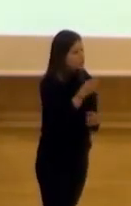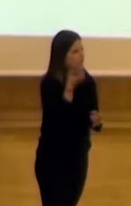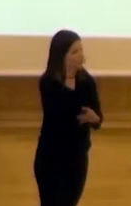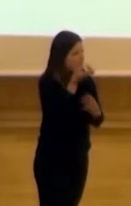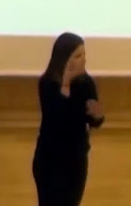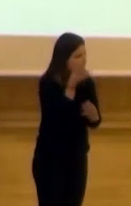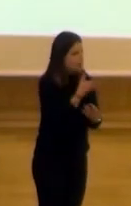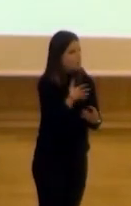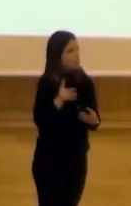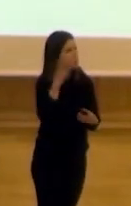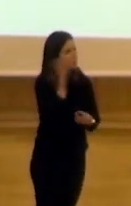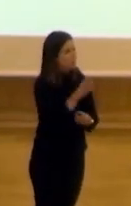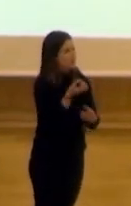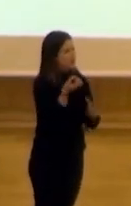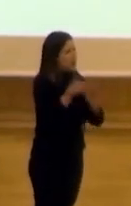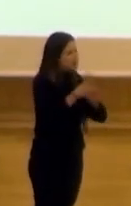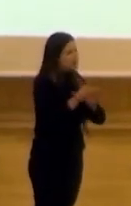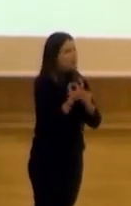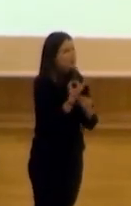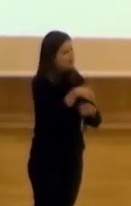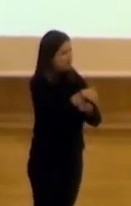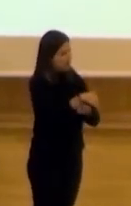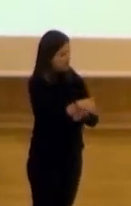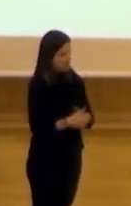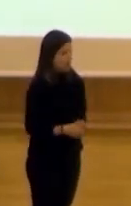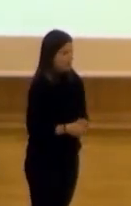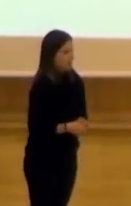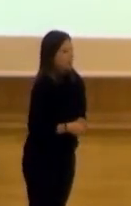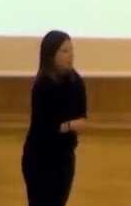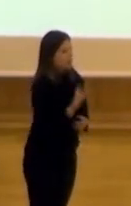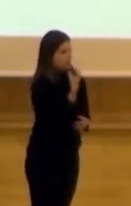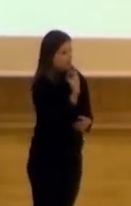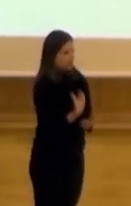contar lo que está pasando en la calle. Bueno,